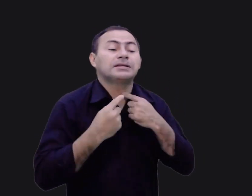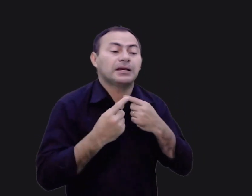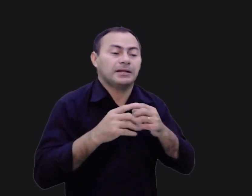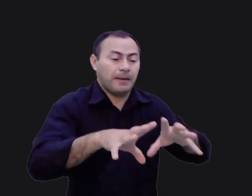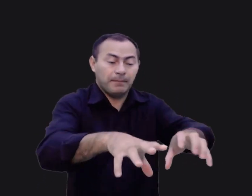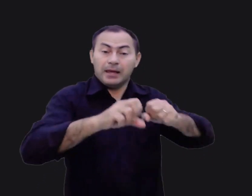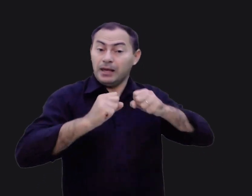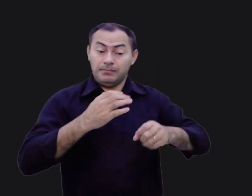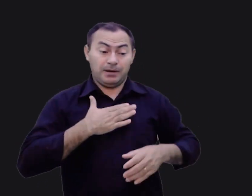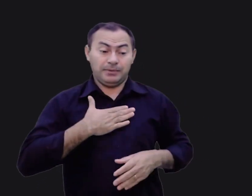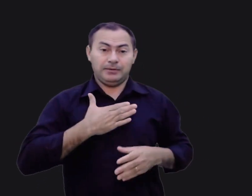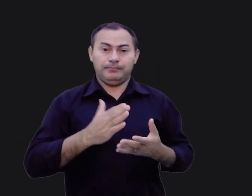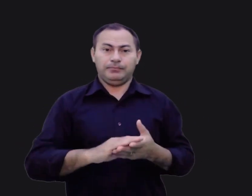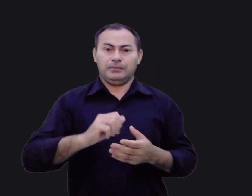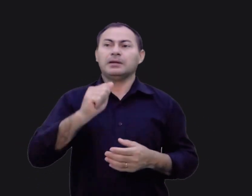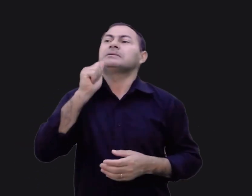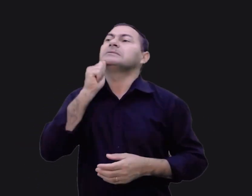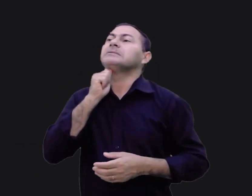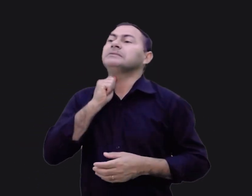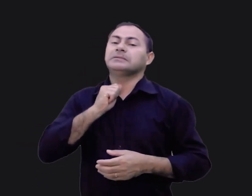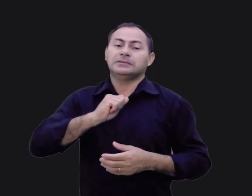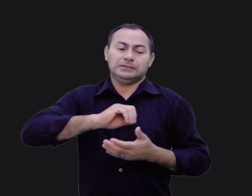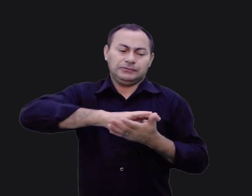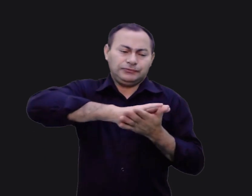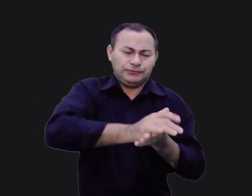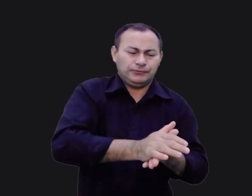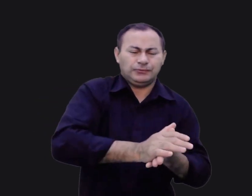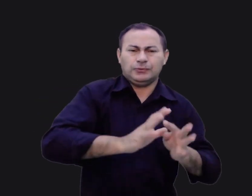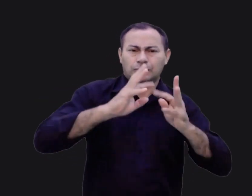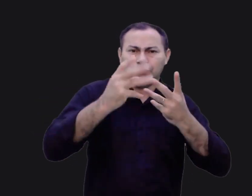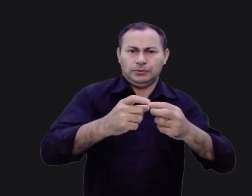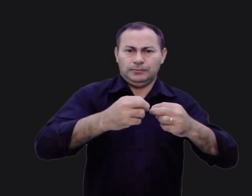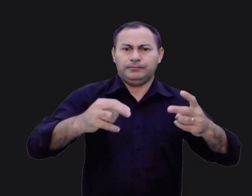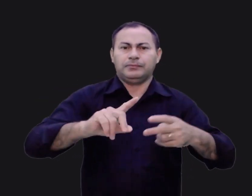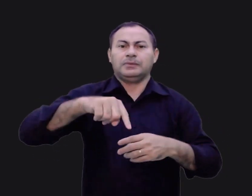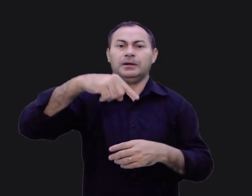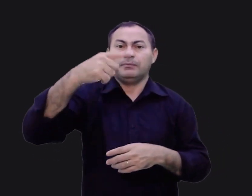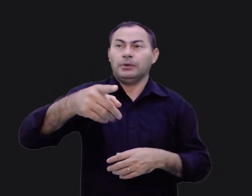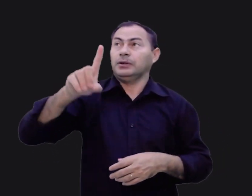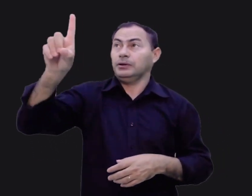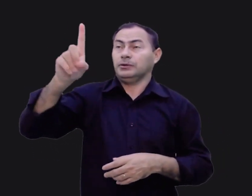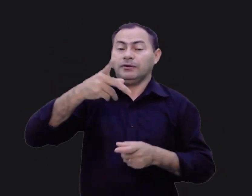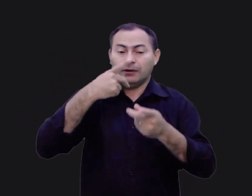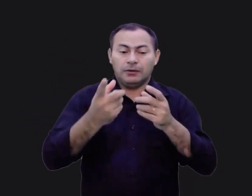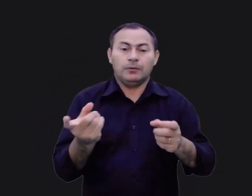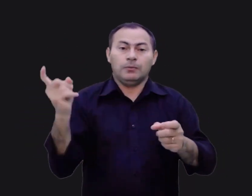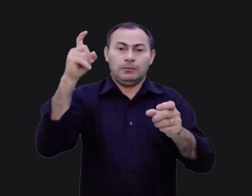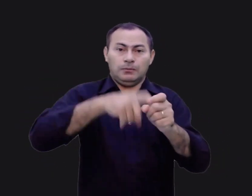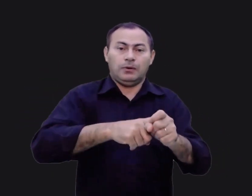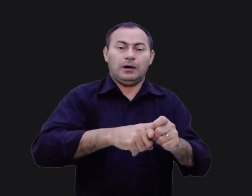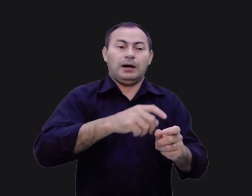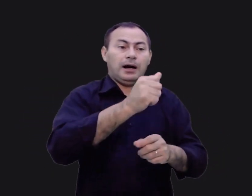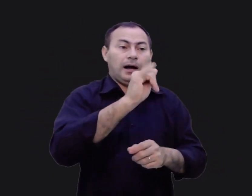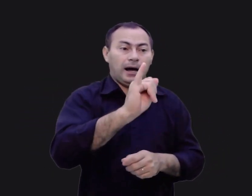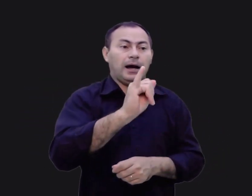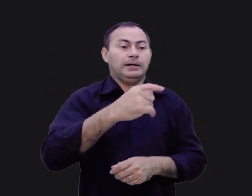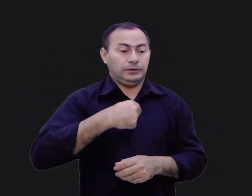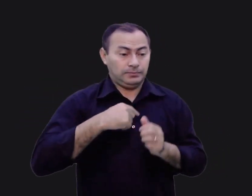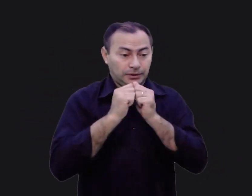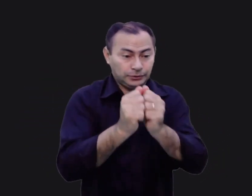desejei e peguei. Acã foi destruído com tudo que possuía. A seguir, Deus disse, voltem para lá e eu serei com